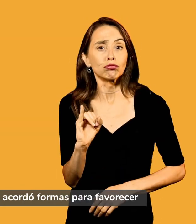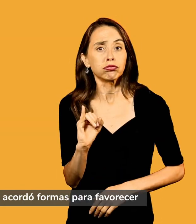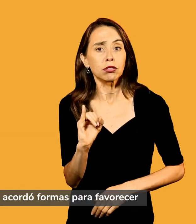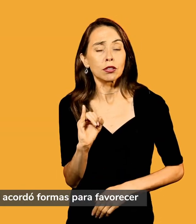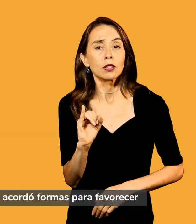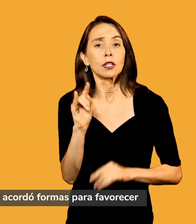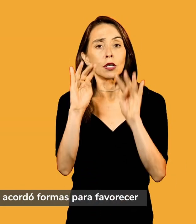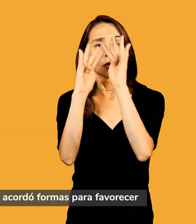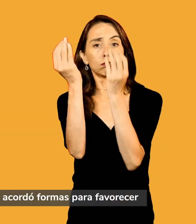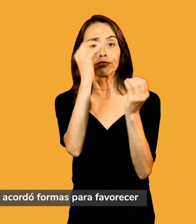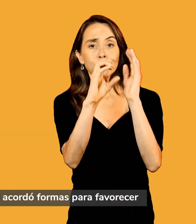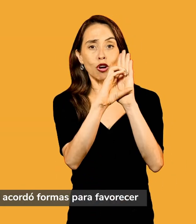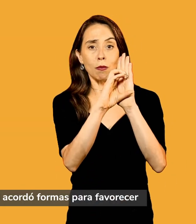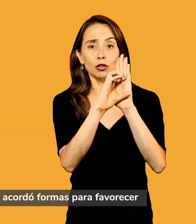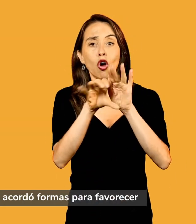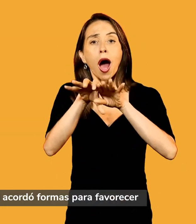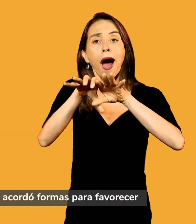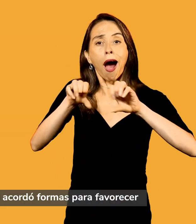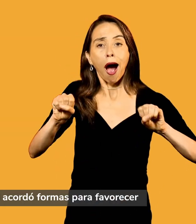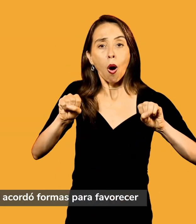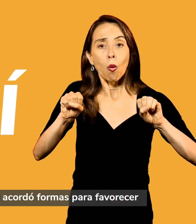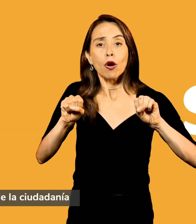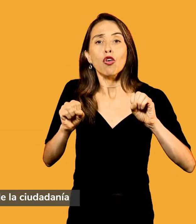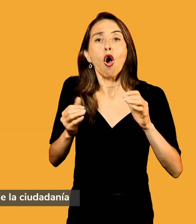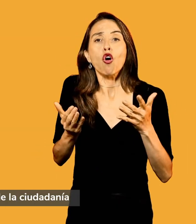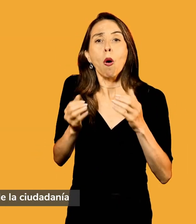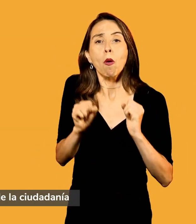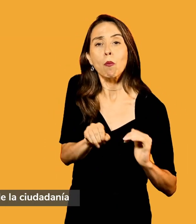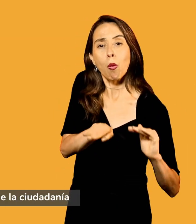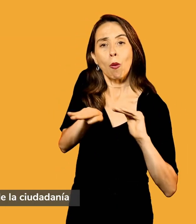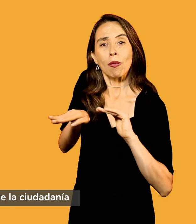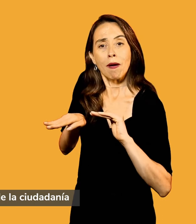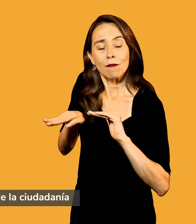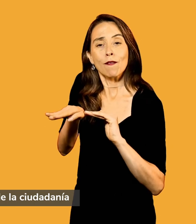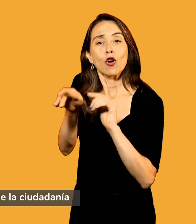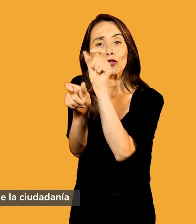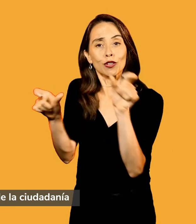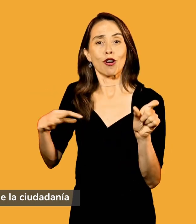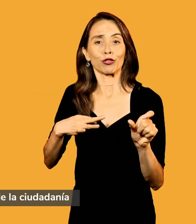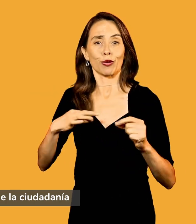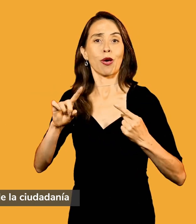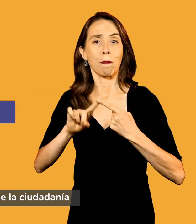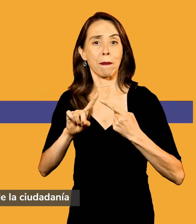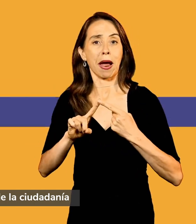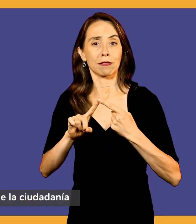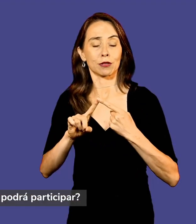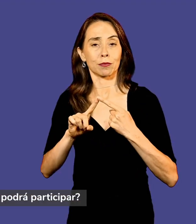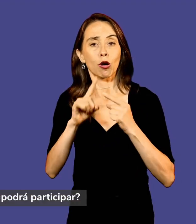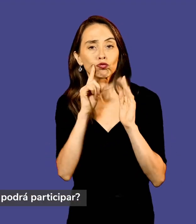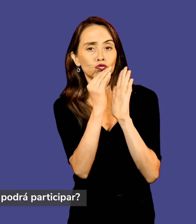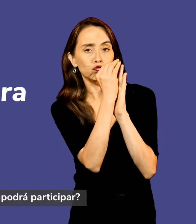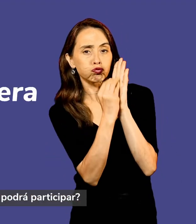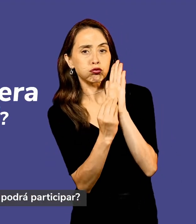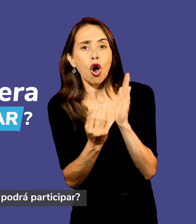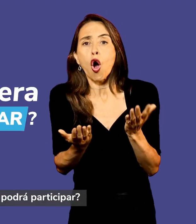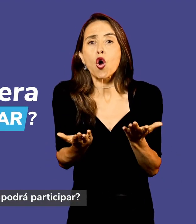Convención Constitucional acordó formas para favorecer la participación de la ciudadanía. ¿De qué manera se podrá participar?